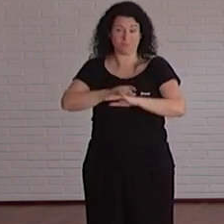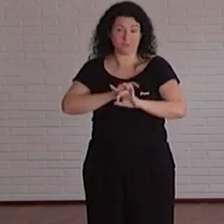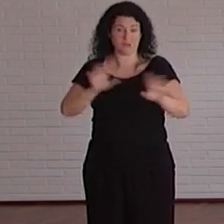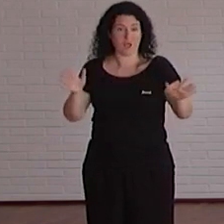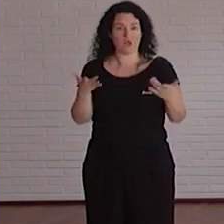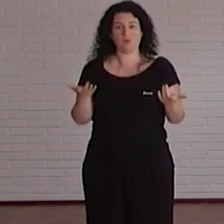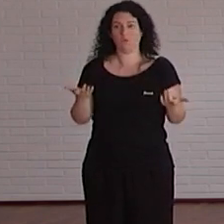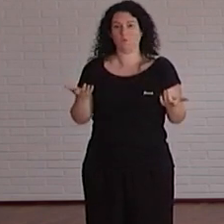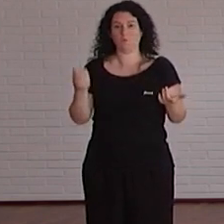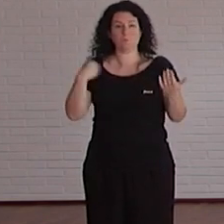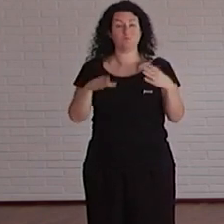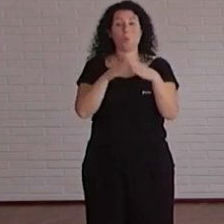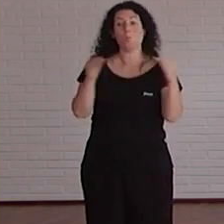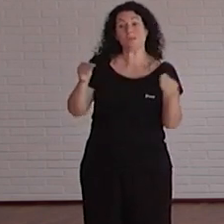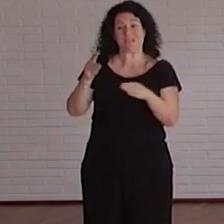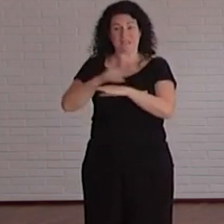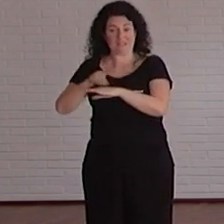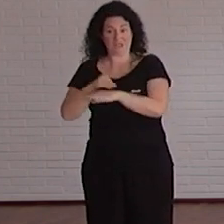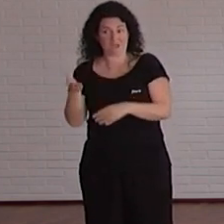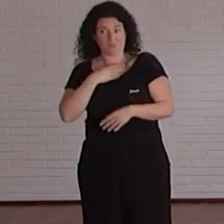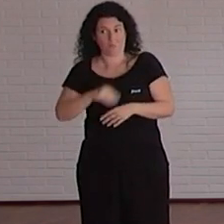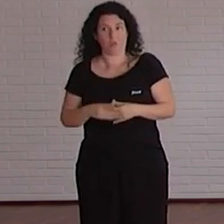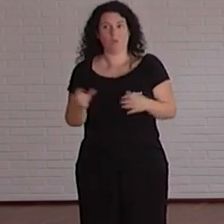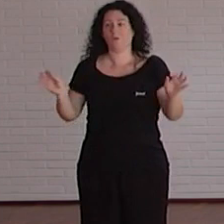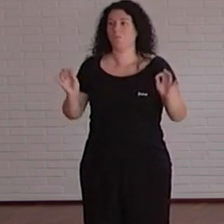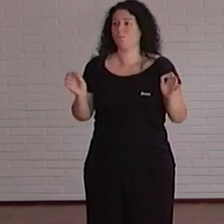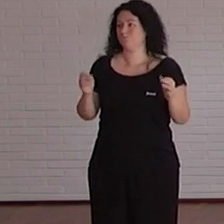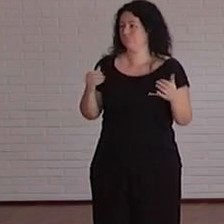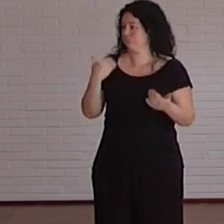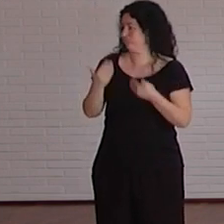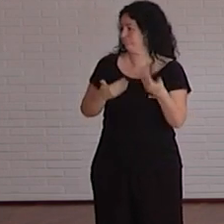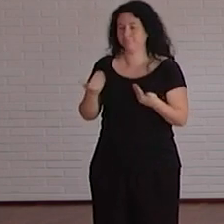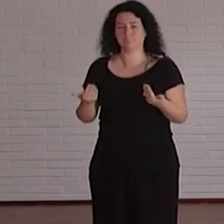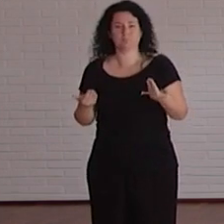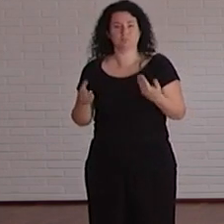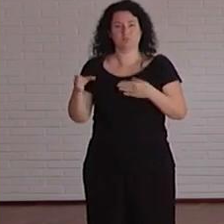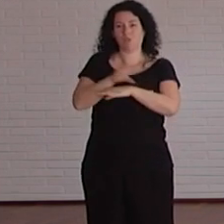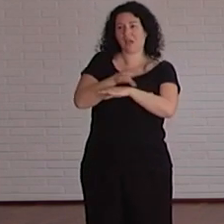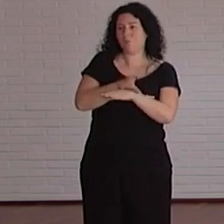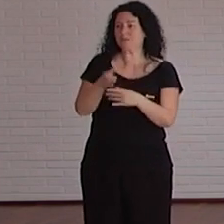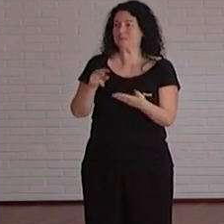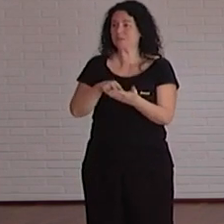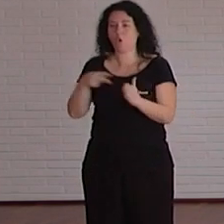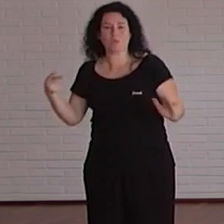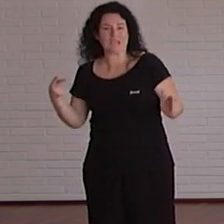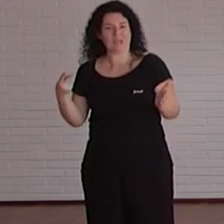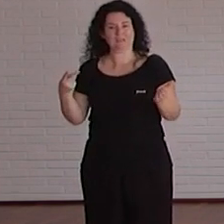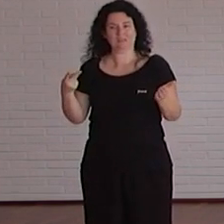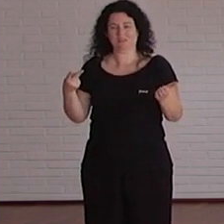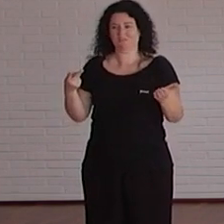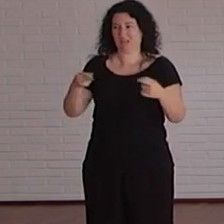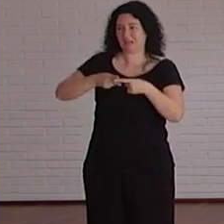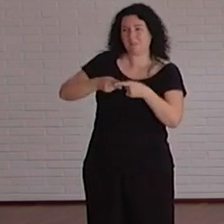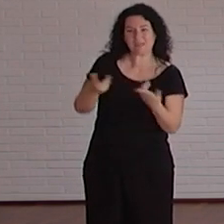con proyectos como el de Unidigital que nos permite sobre todo ir renovando el equipo o el equipamiento tecnológico porque como